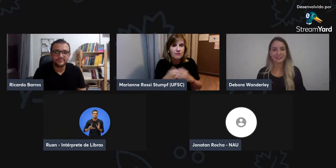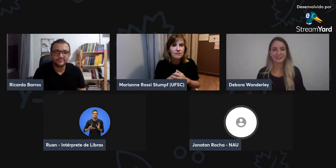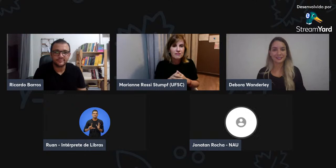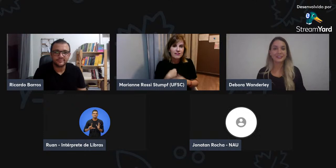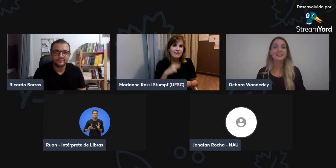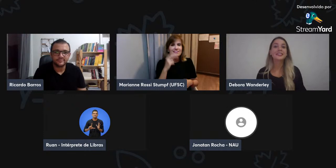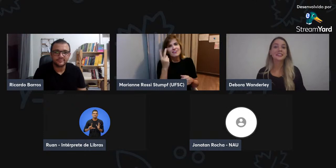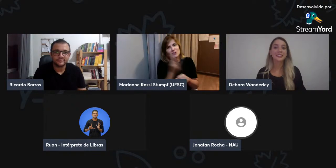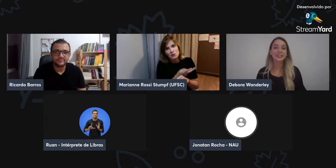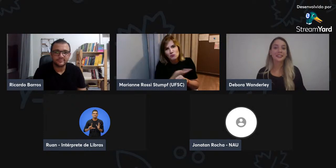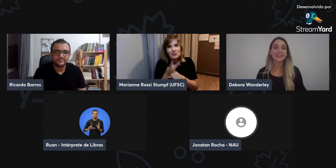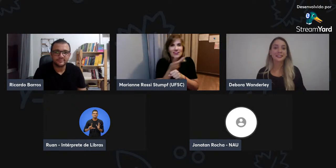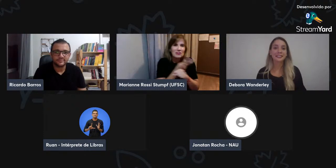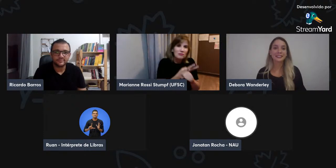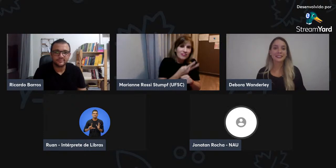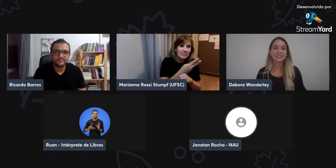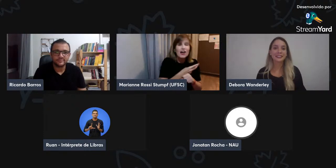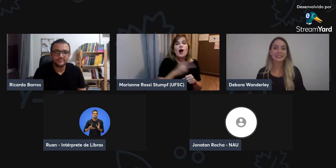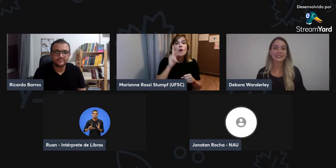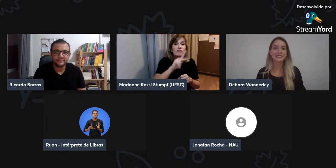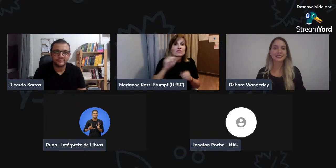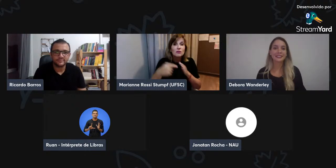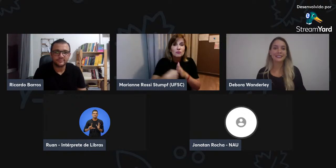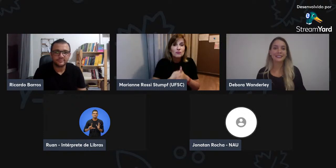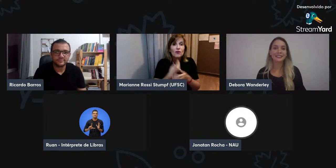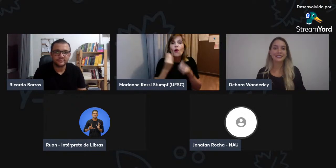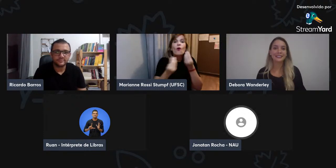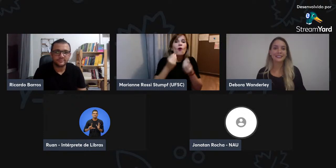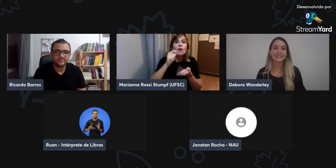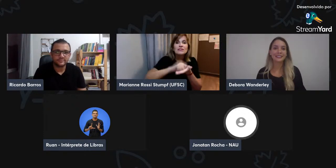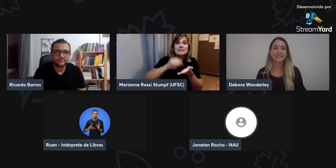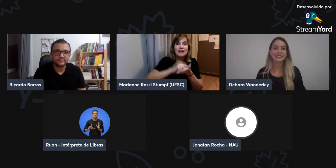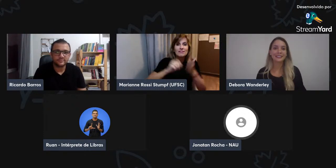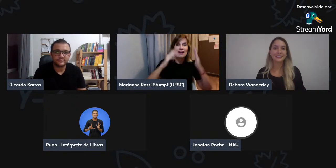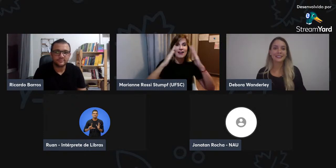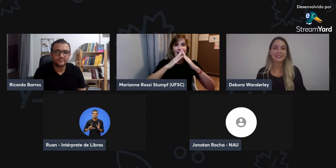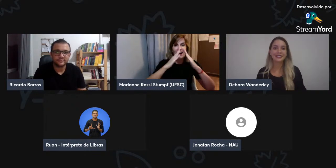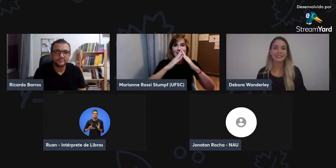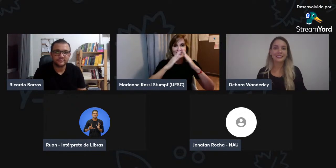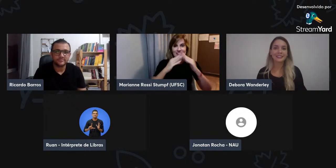Então, também, como é que se aplica a Libras, né? Então, comecei a buscar...